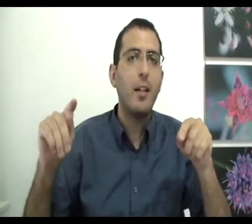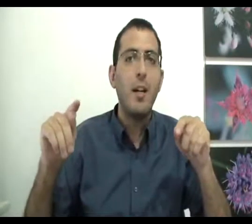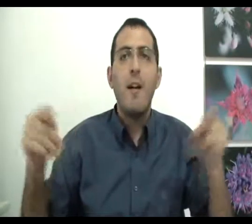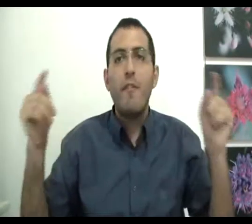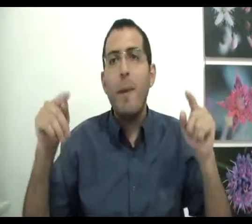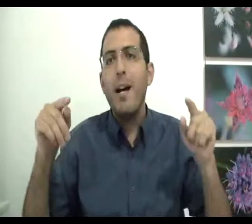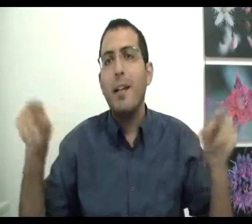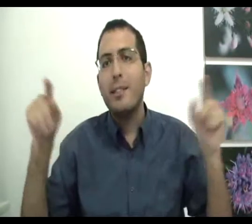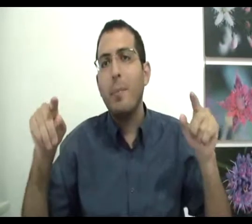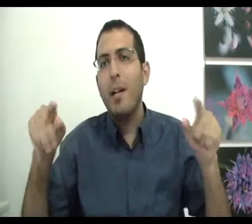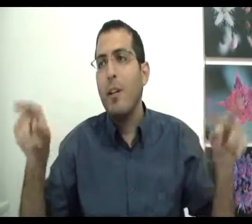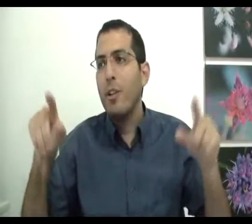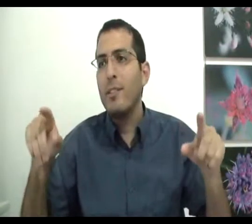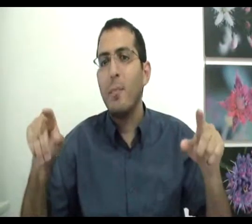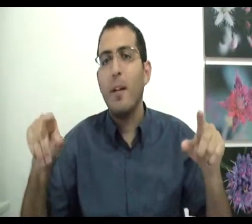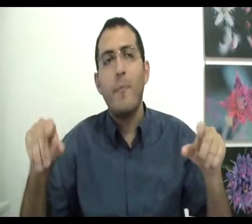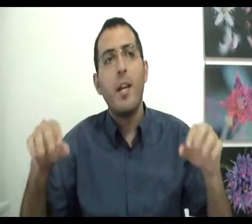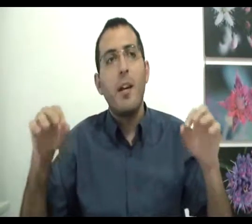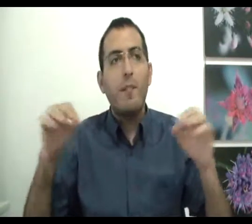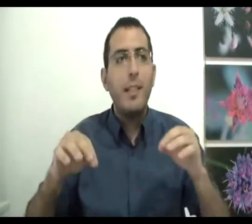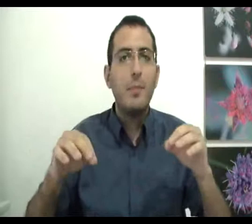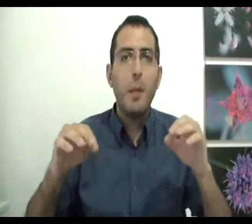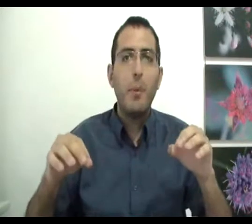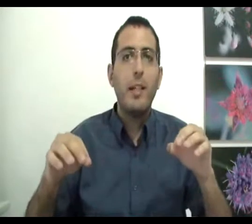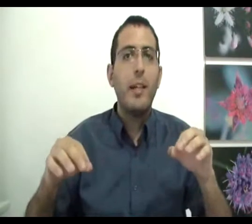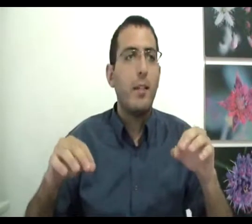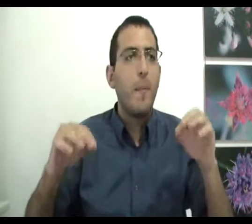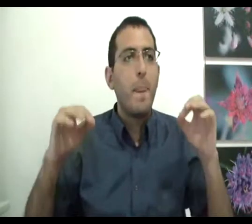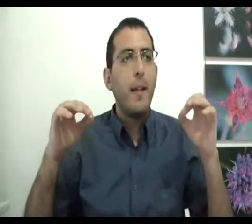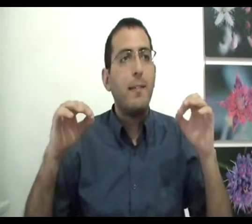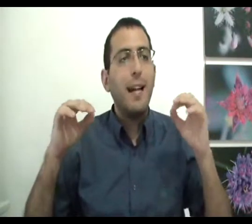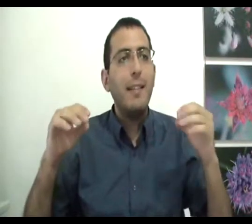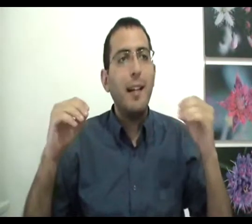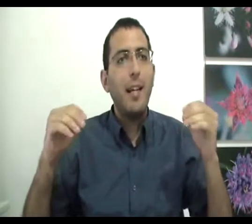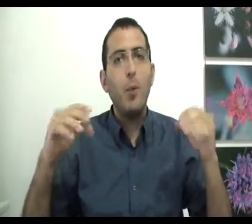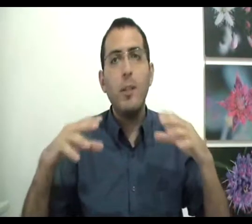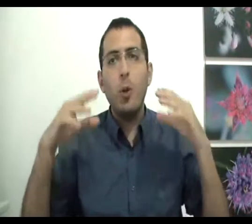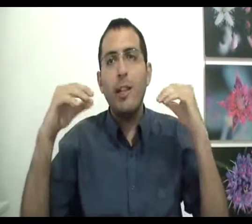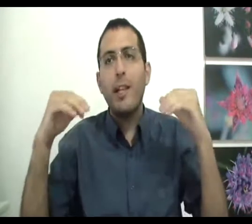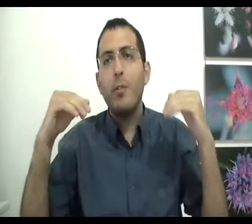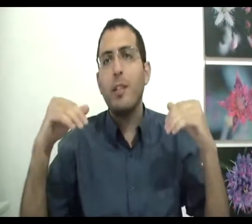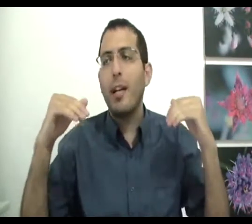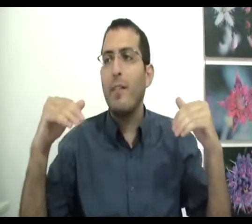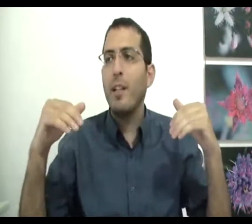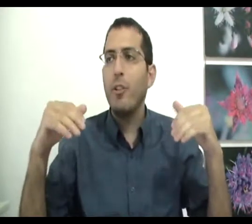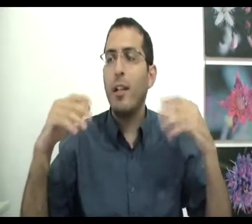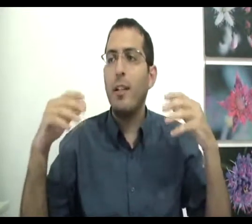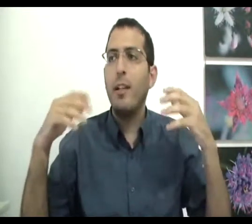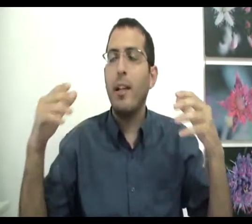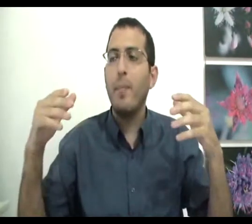ומה הסיבה של הסיבה ואני אסביר פה את העניין תכלית החיים, קודם כל כעיקרון צריך להבין שתכלית החיים